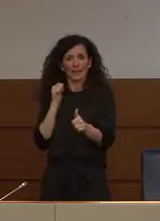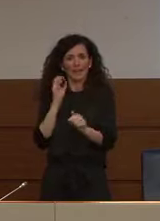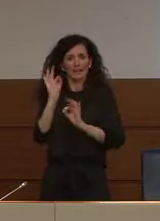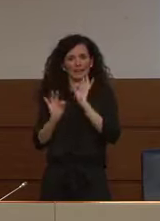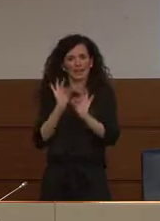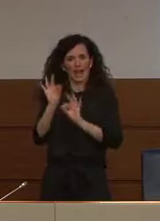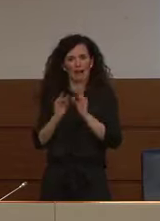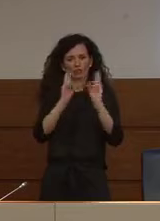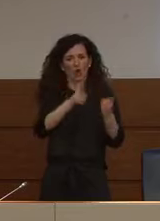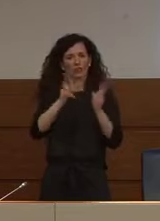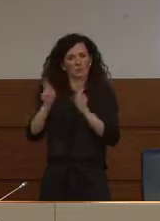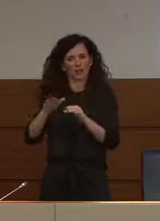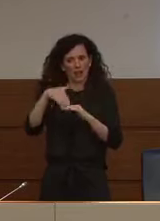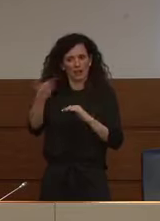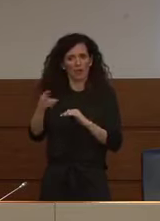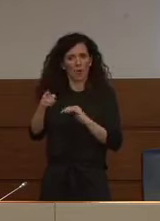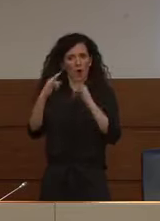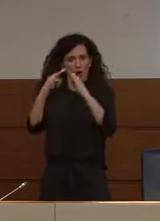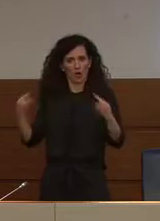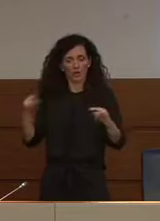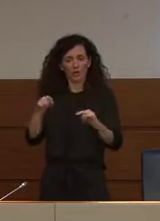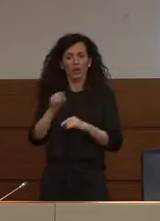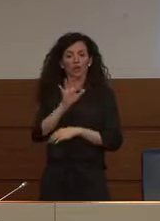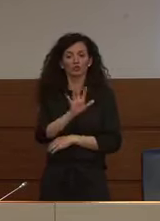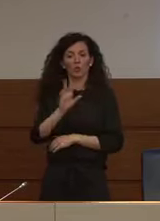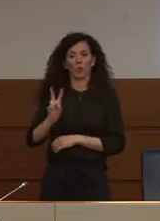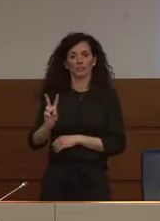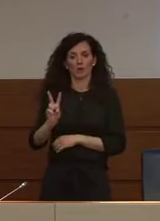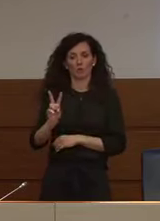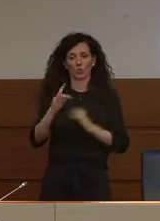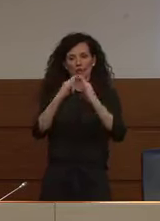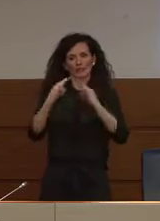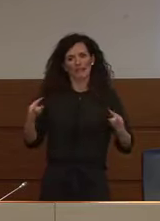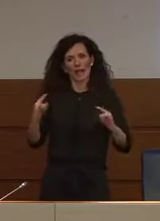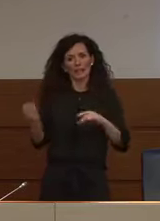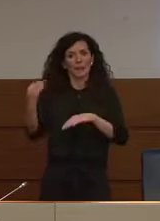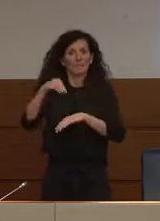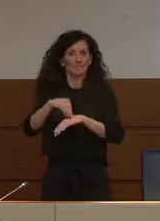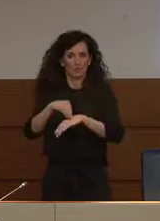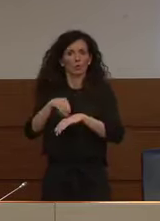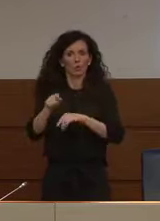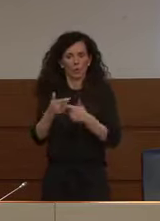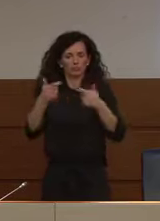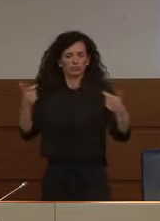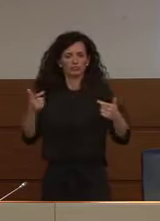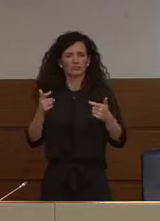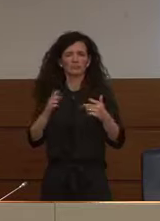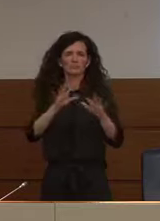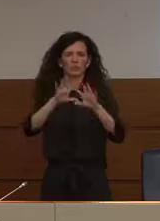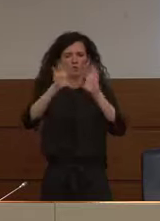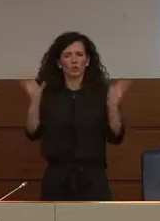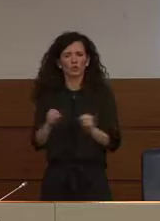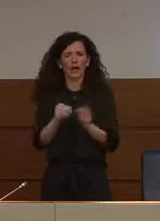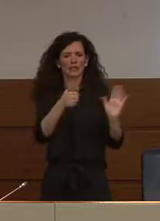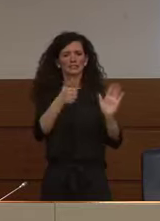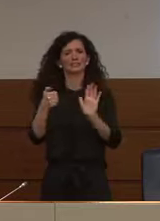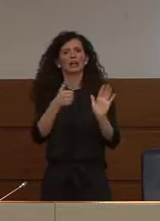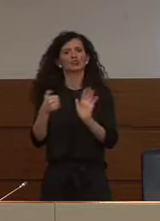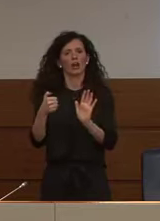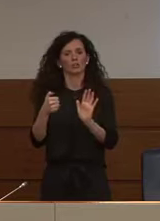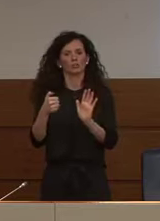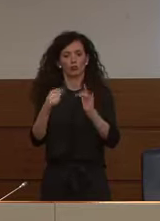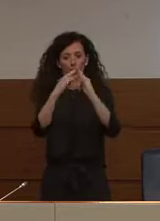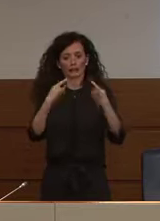questo dato incrementa di 52 tende, siamo arrivati a 600 tende per il pre